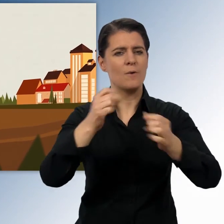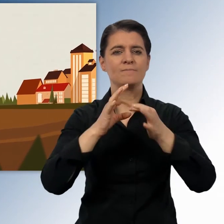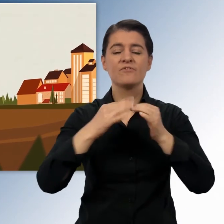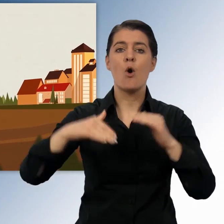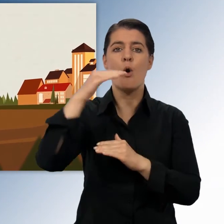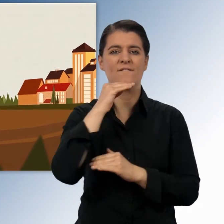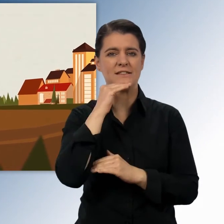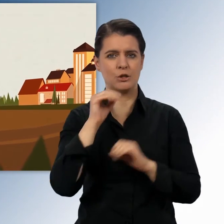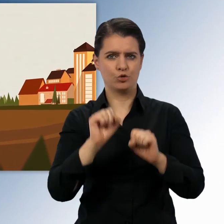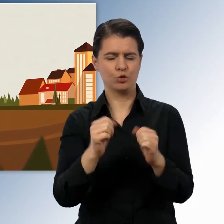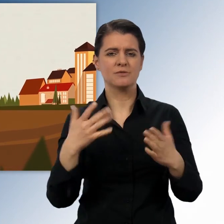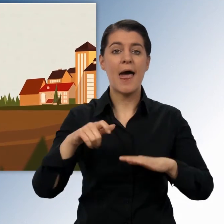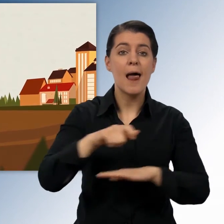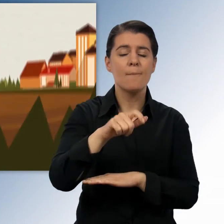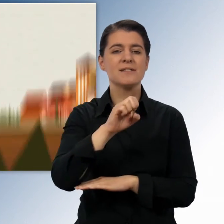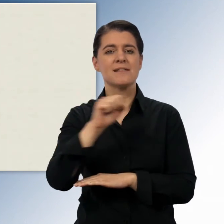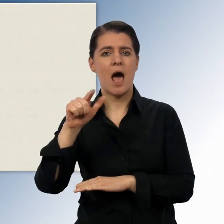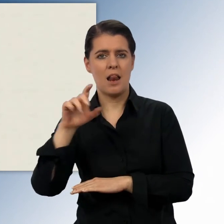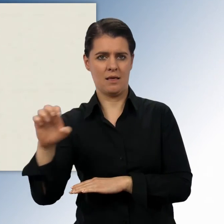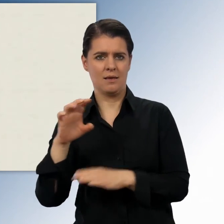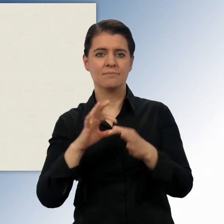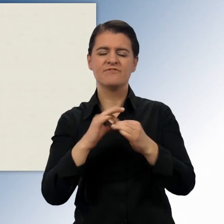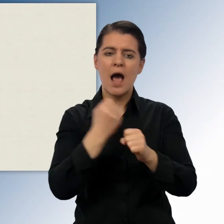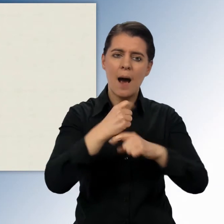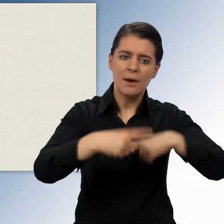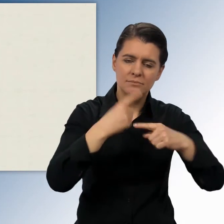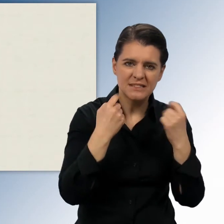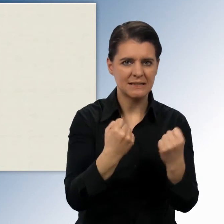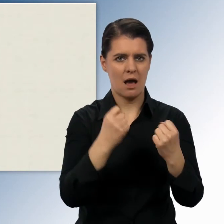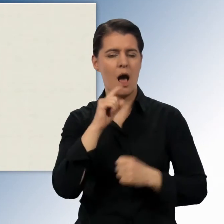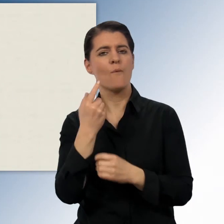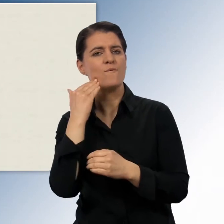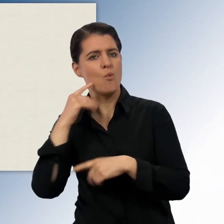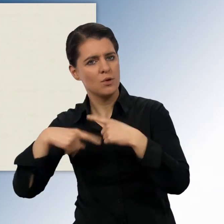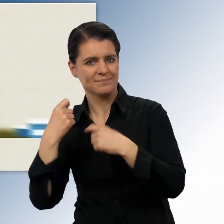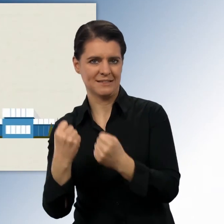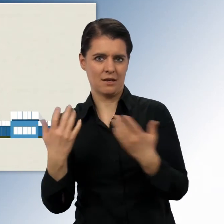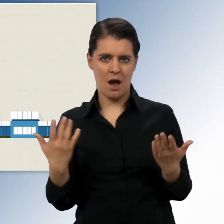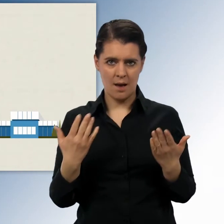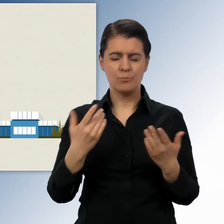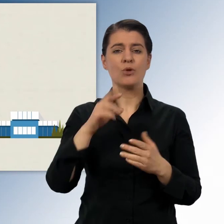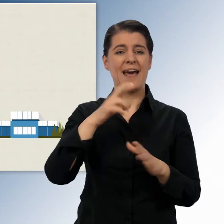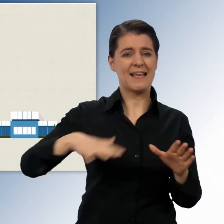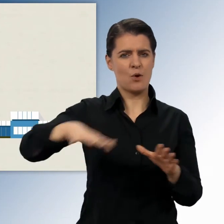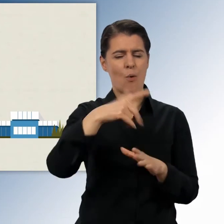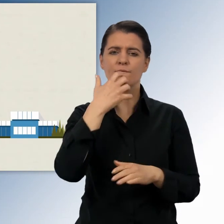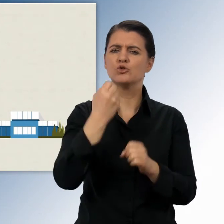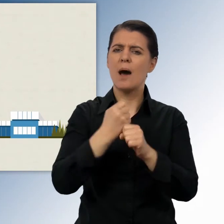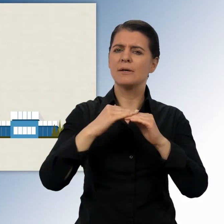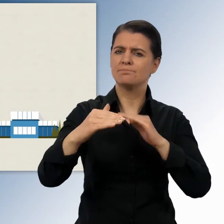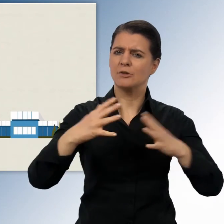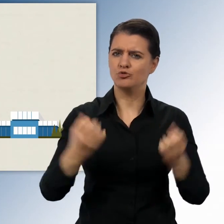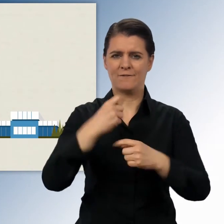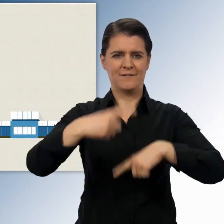sicheres Arbeiten und Wohnen zu ermöglichen. Um bei uns in der Region Arbeitsplätze zu schaffen, ist es wichtig, dass neue Betriebe entstehen.